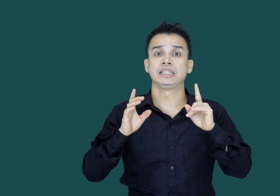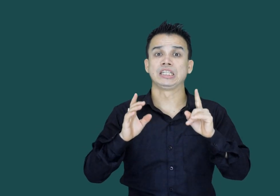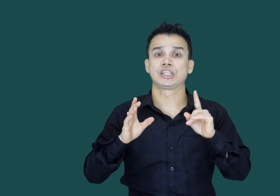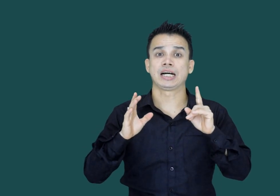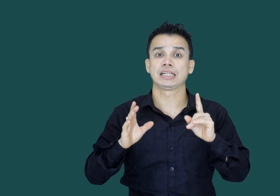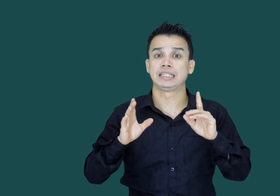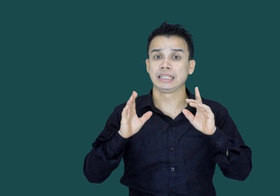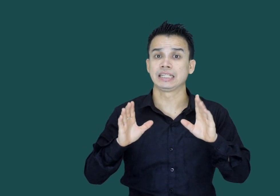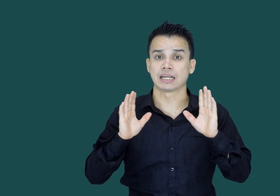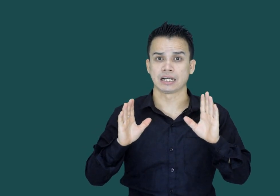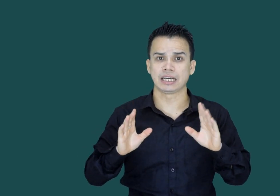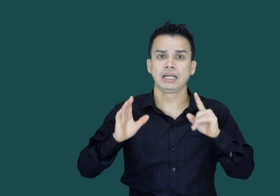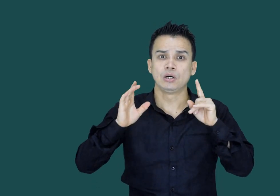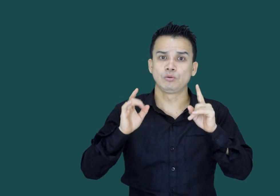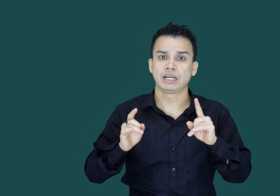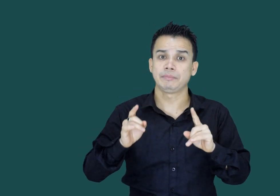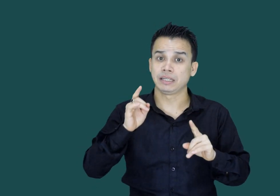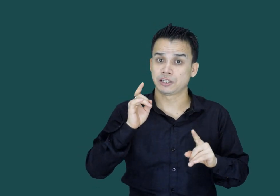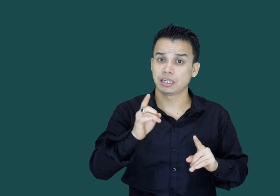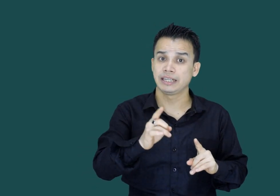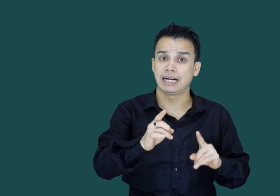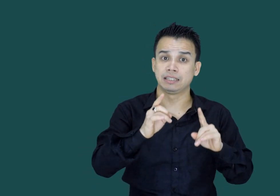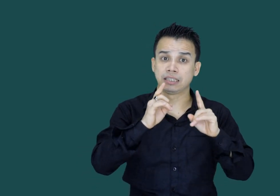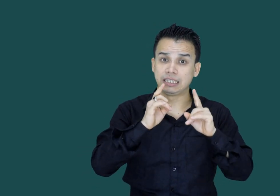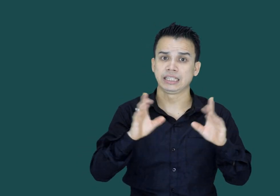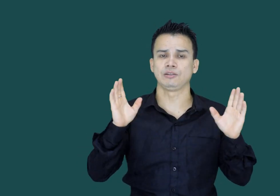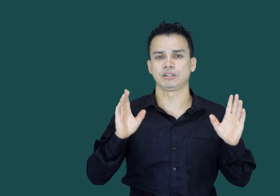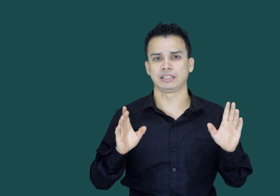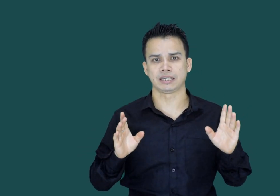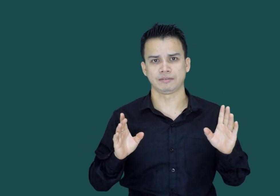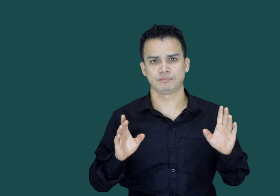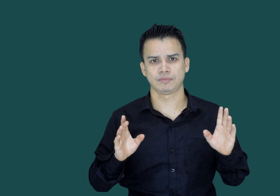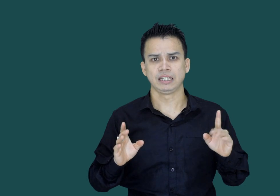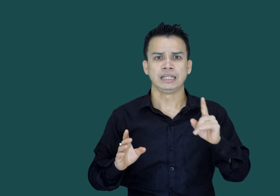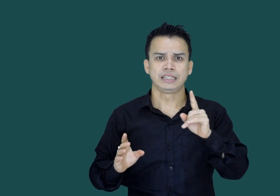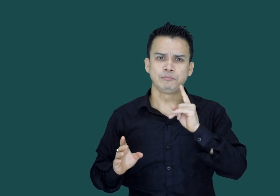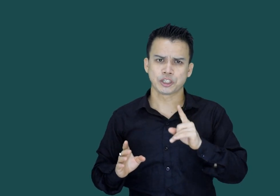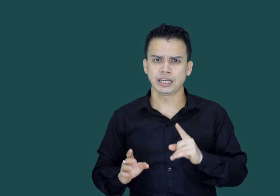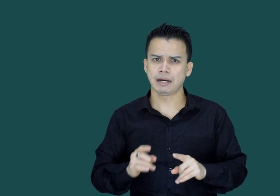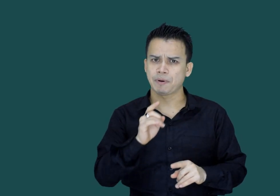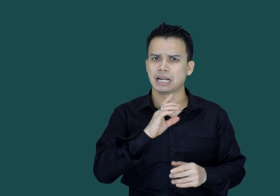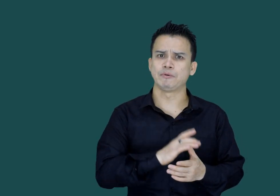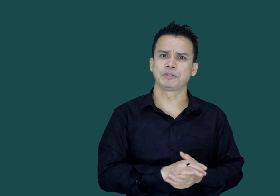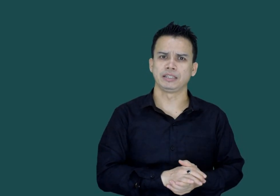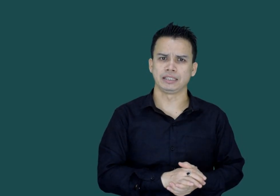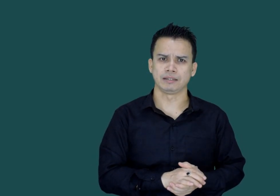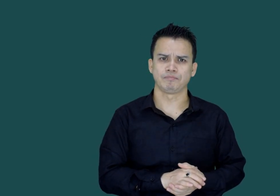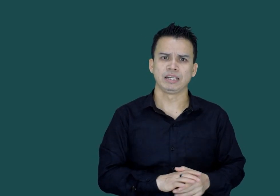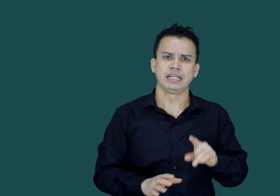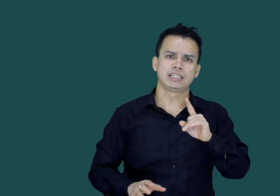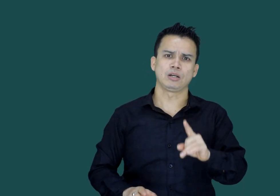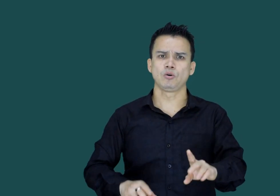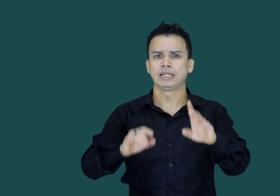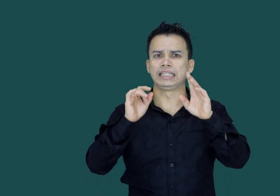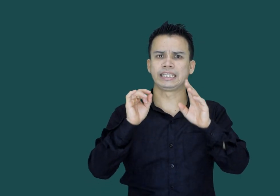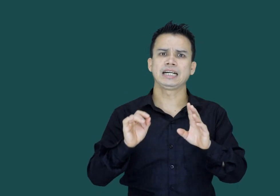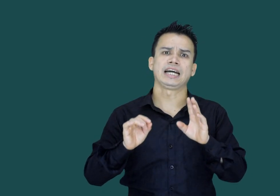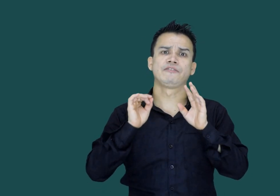نشاہ نہیں کر رہے ہیں انہیں ہمیں نشے کی عادت نہیں ہونے دینا ہے یہ مشکل ہے پر نام ممکن نہیں ایسے لوگ ینگ اینڈ